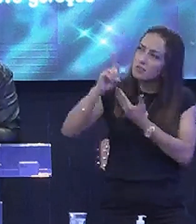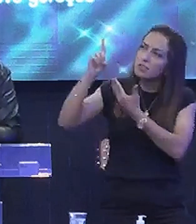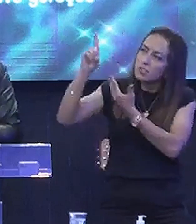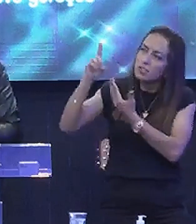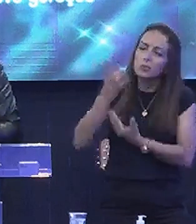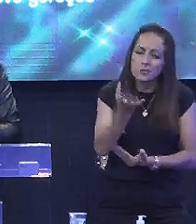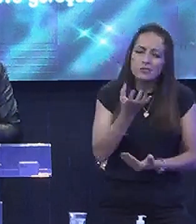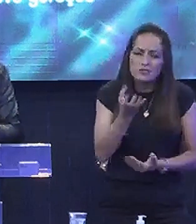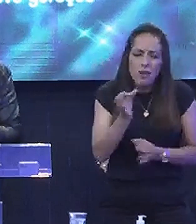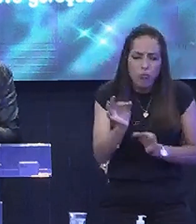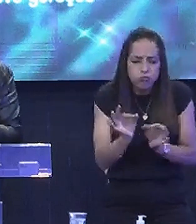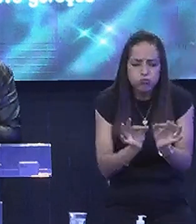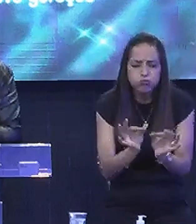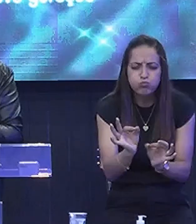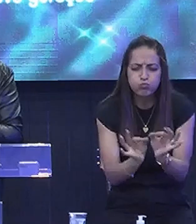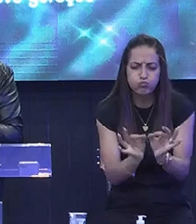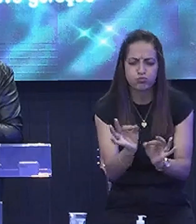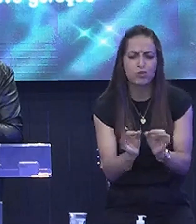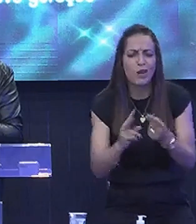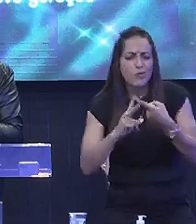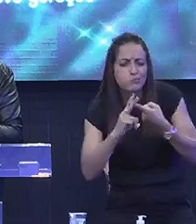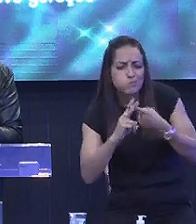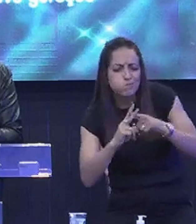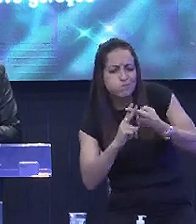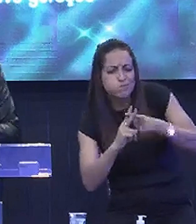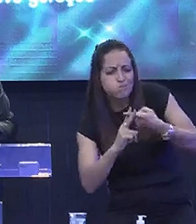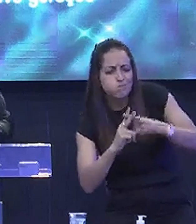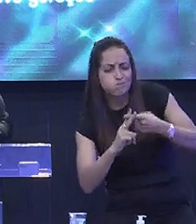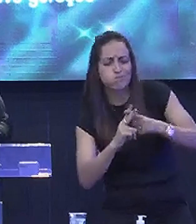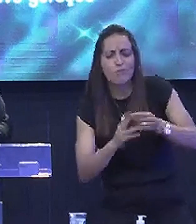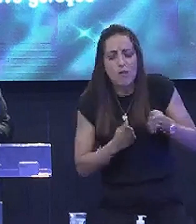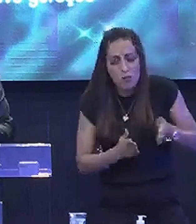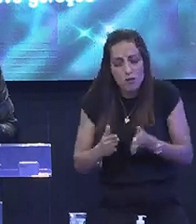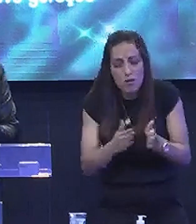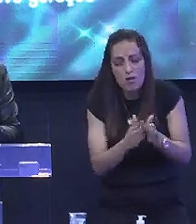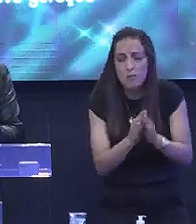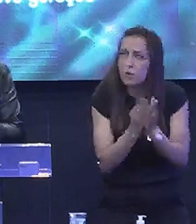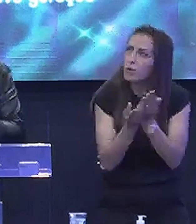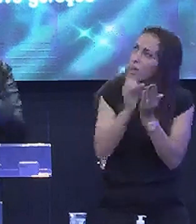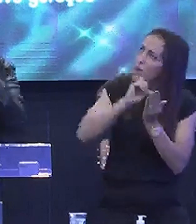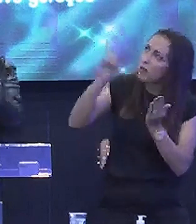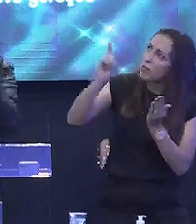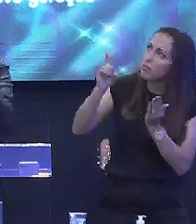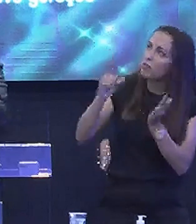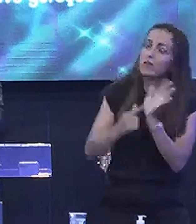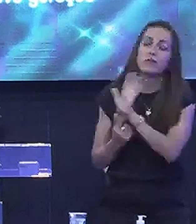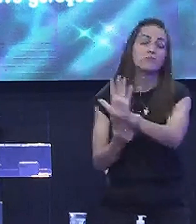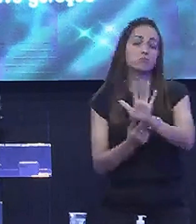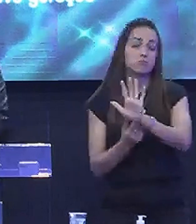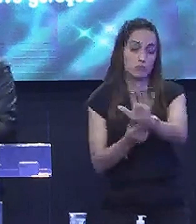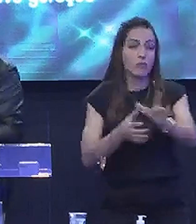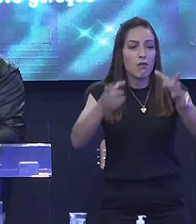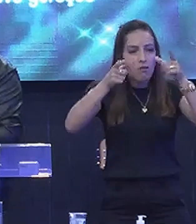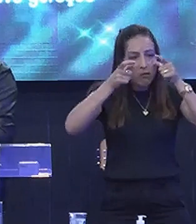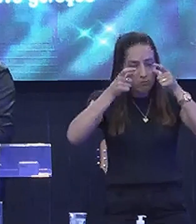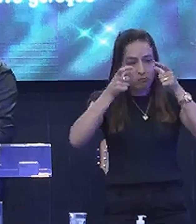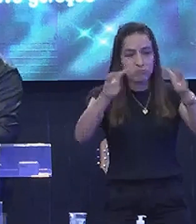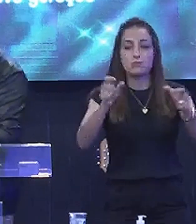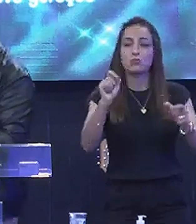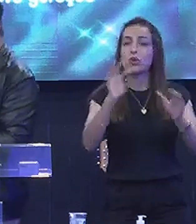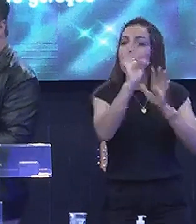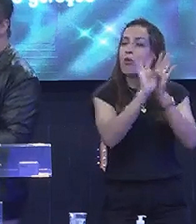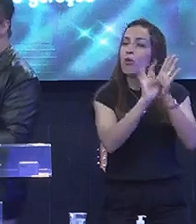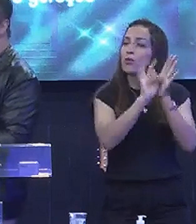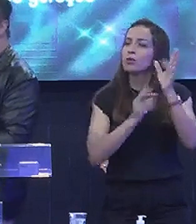Quer nos Ajustar Meu irmão Esse é o Caminho Que a Bíblia Nos fala É interessante O